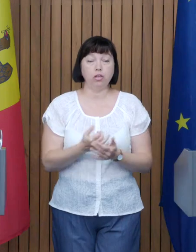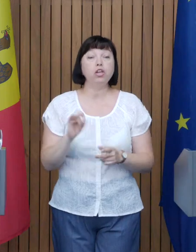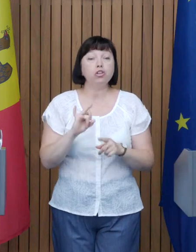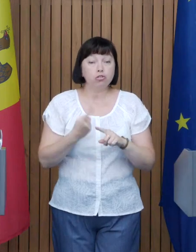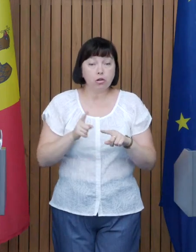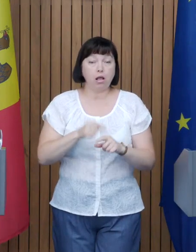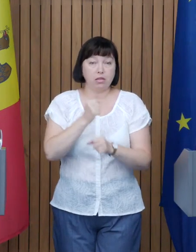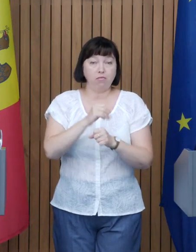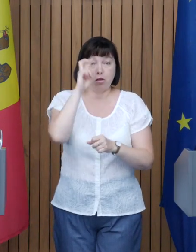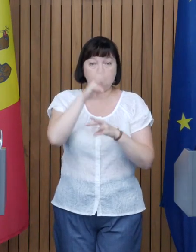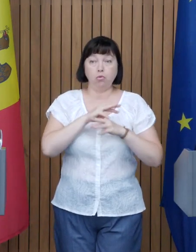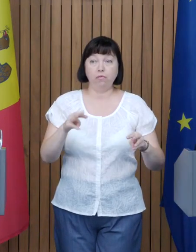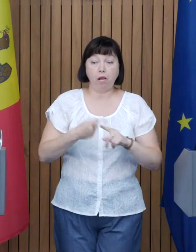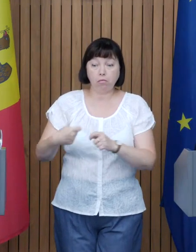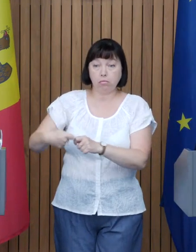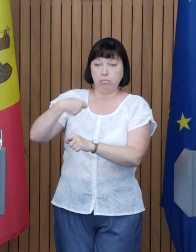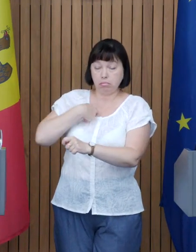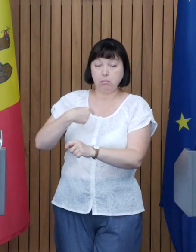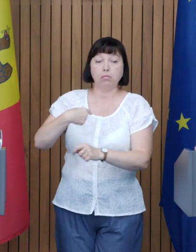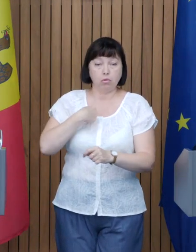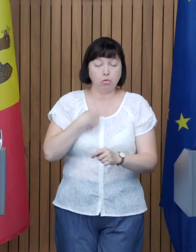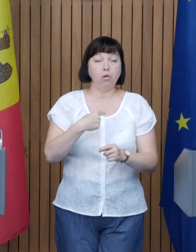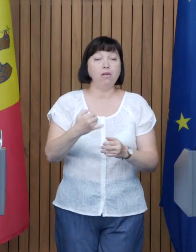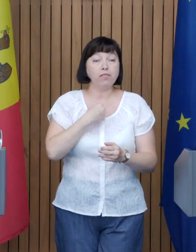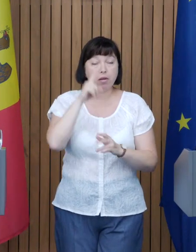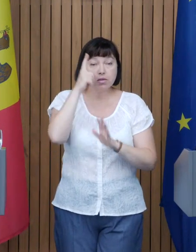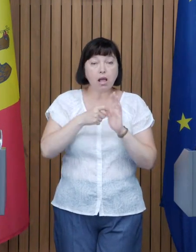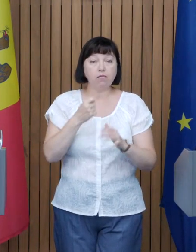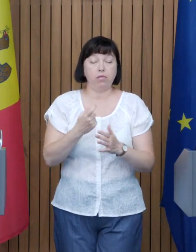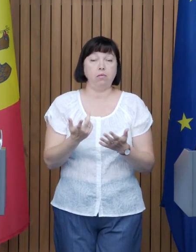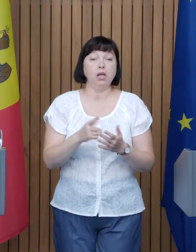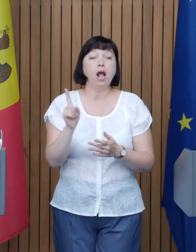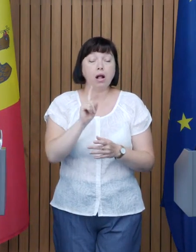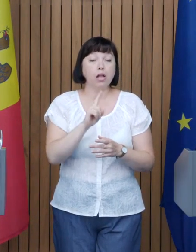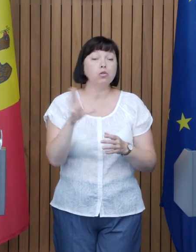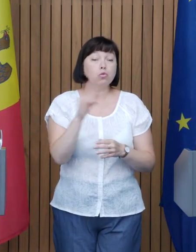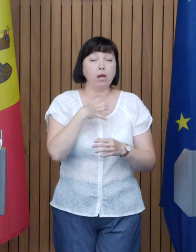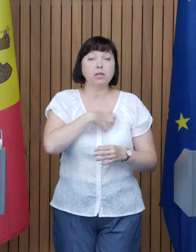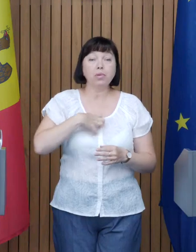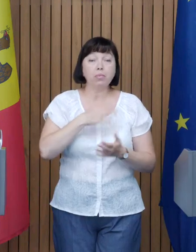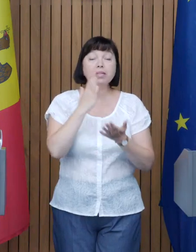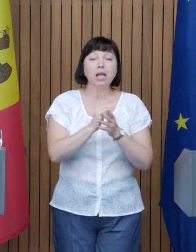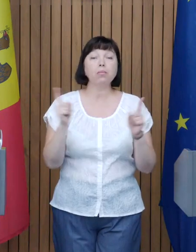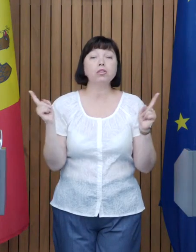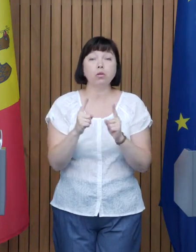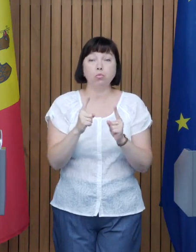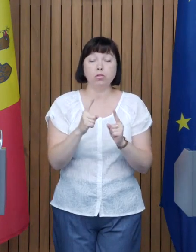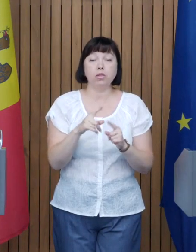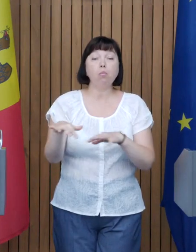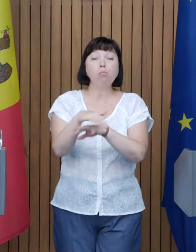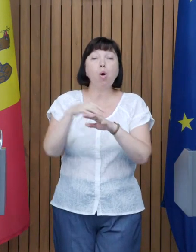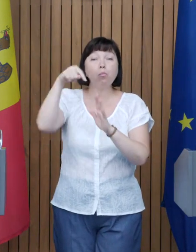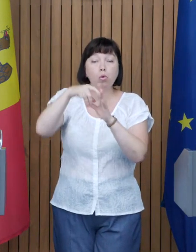asta face Guvernul În acest apel de propunere de proiecte, o condiție de bază este ca toate primăriile aplicante să aibă cel puțin o